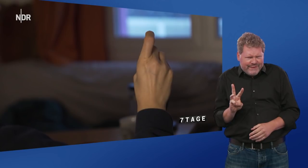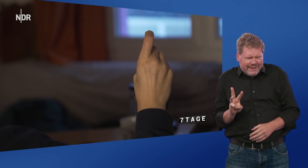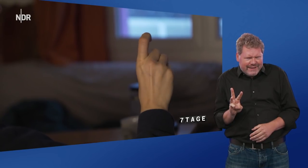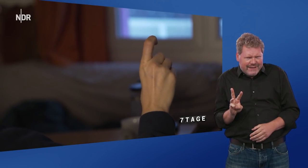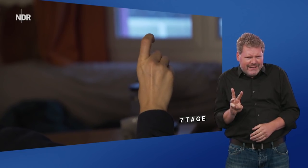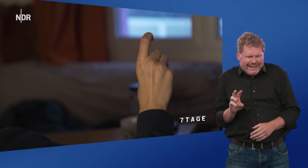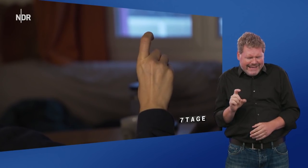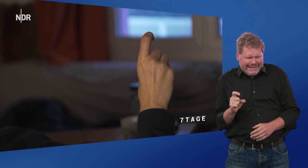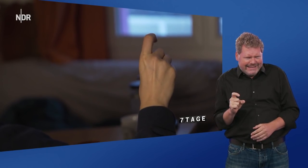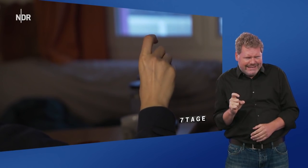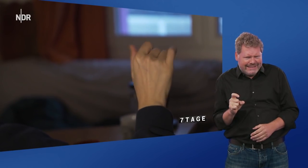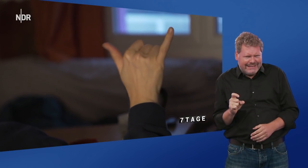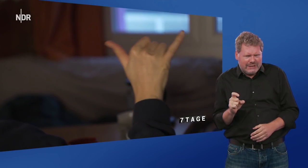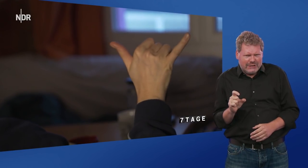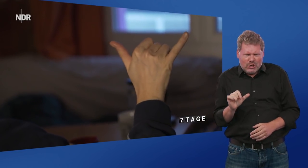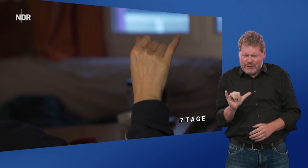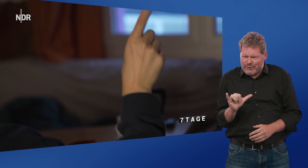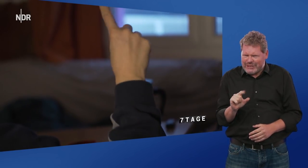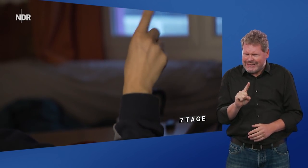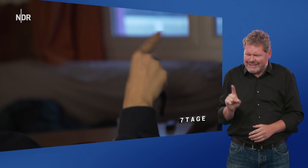X. Y. Z.